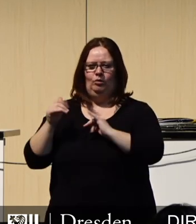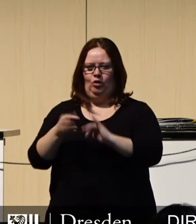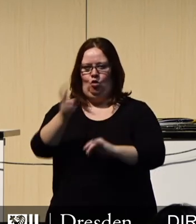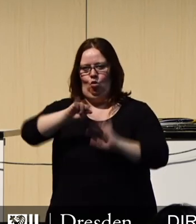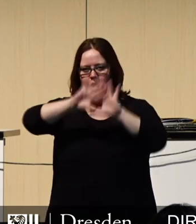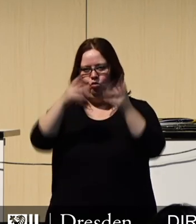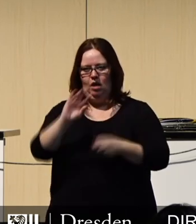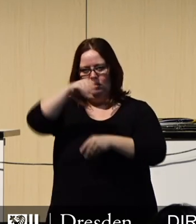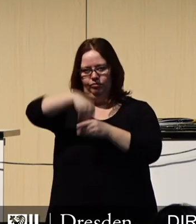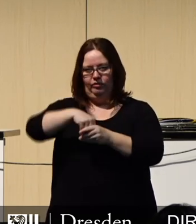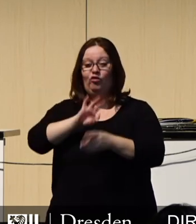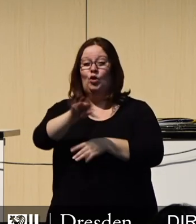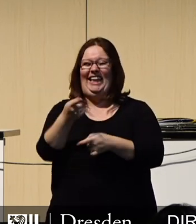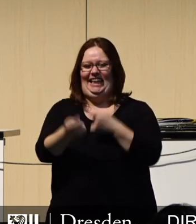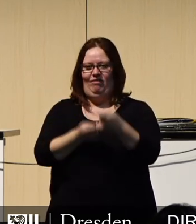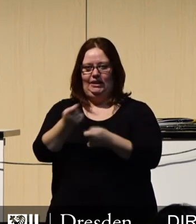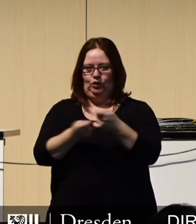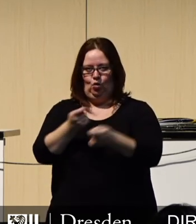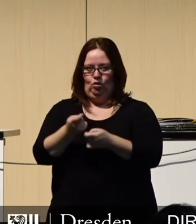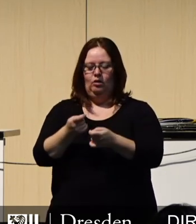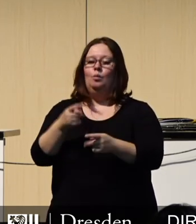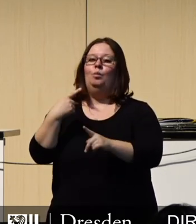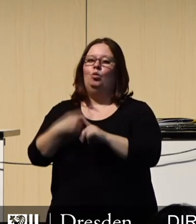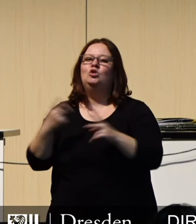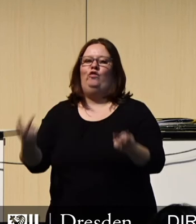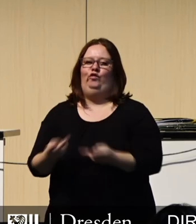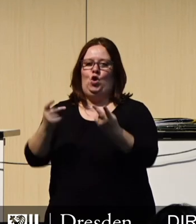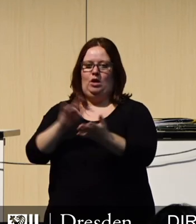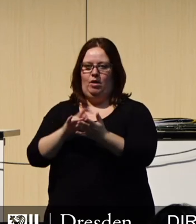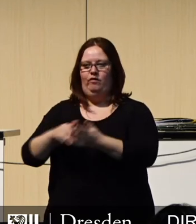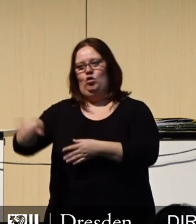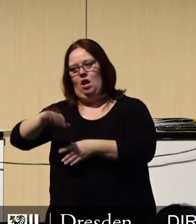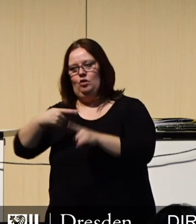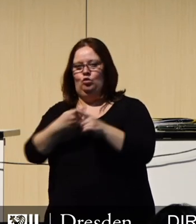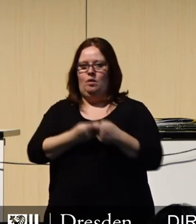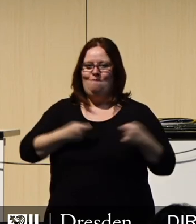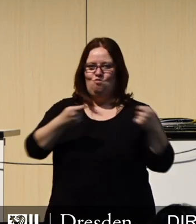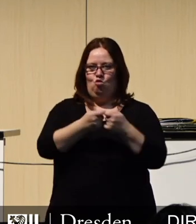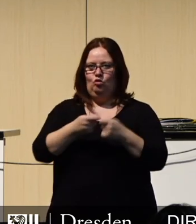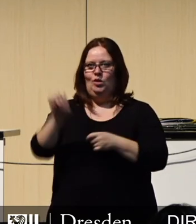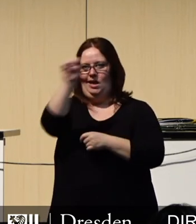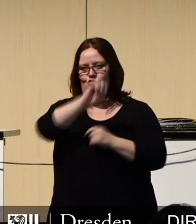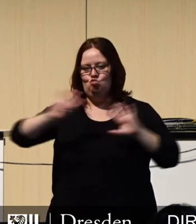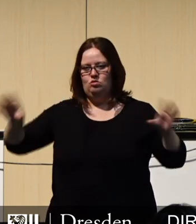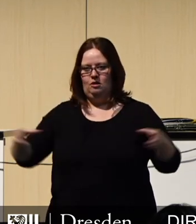Investitionsmittel inklusive der Fördermittel vom Land, vom Bund und der EU.